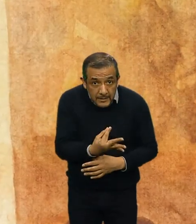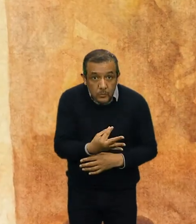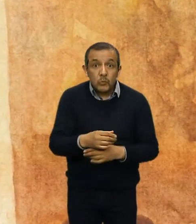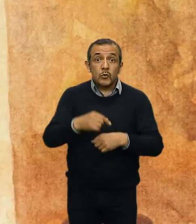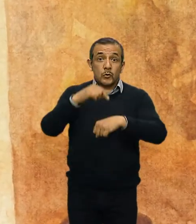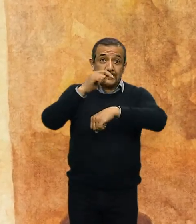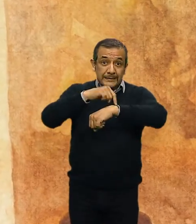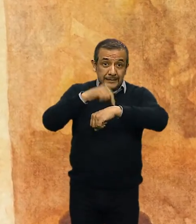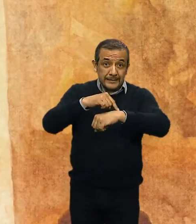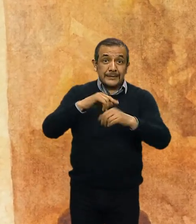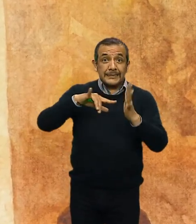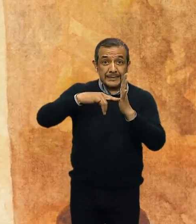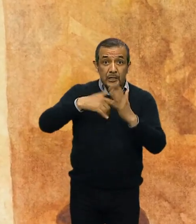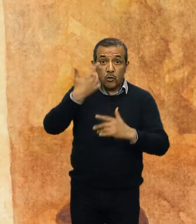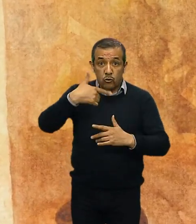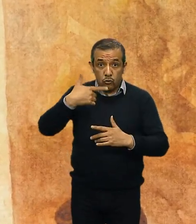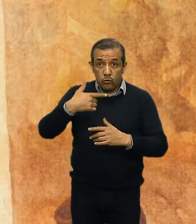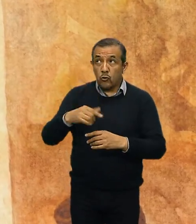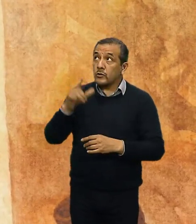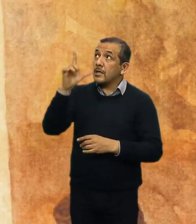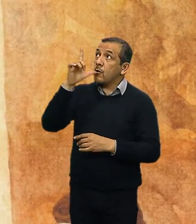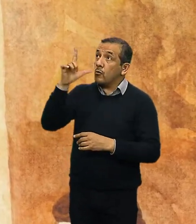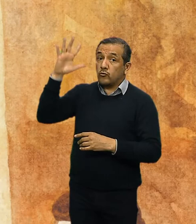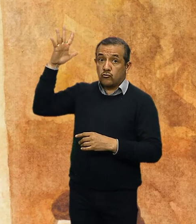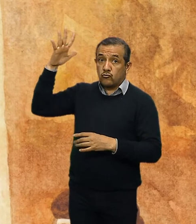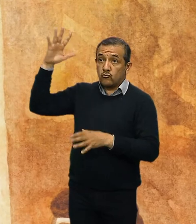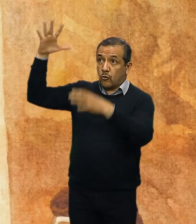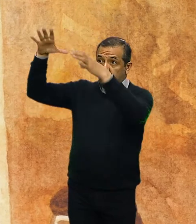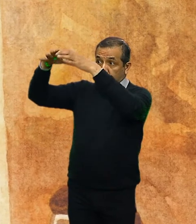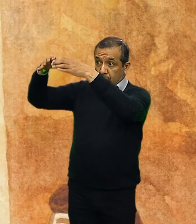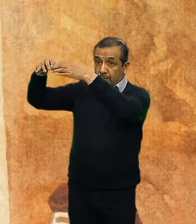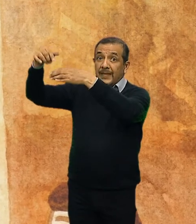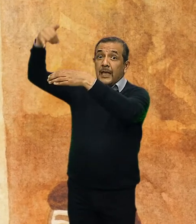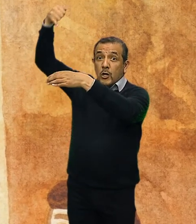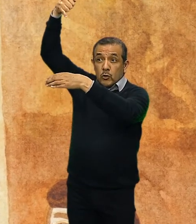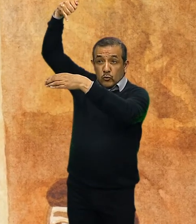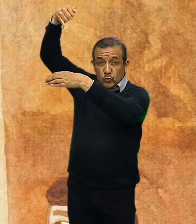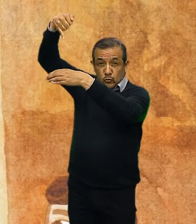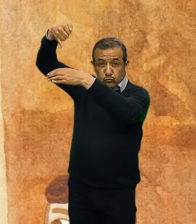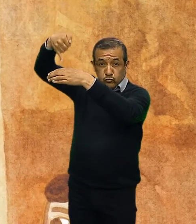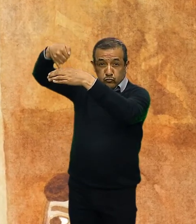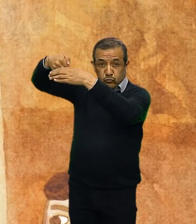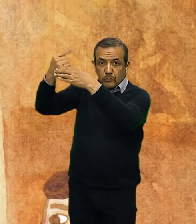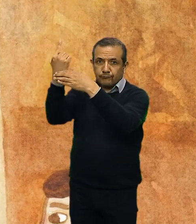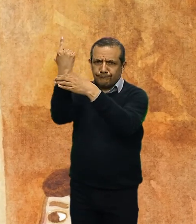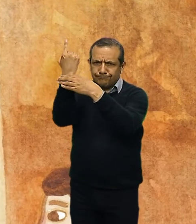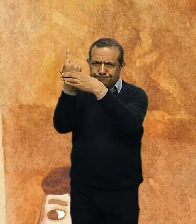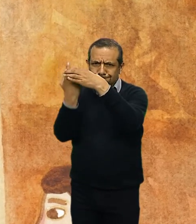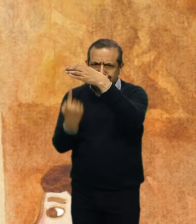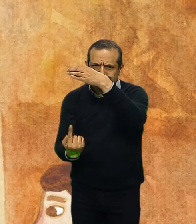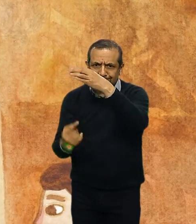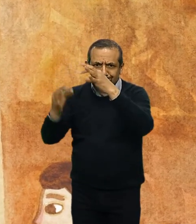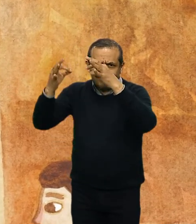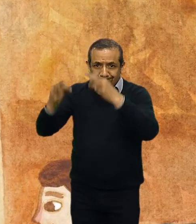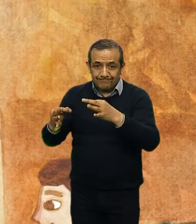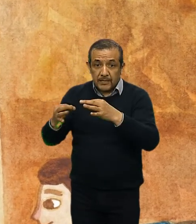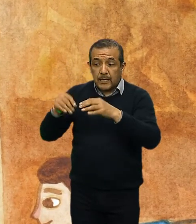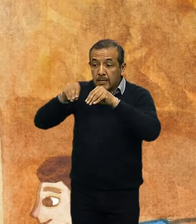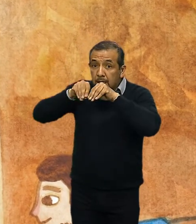mediodía, entra un rayo de luz que forma una línea vertical perfecta, e ilumina la cueva. Y como